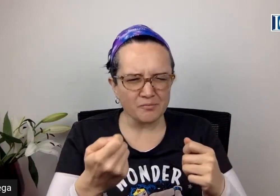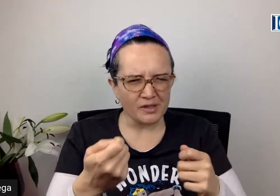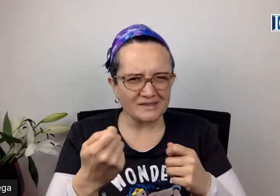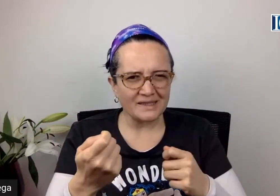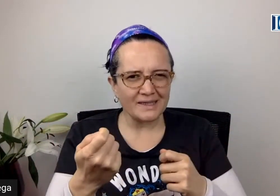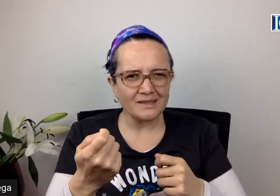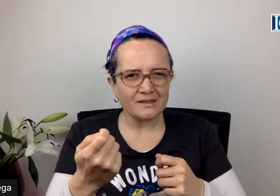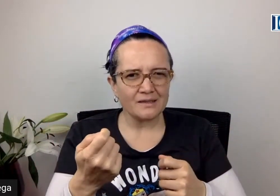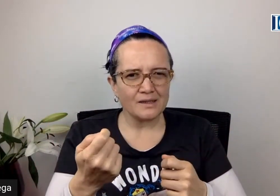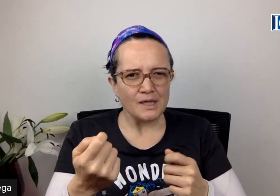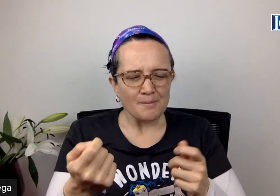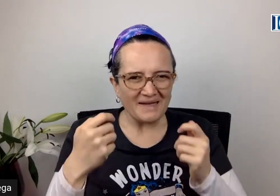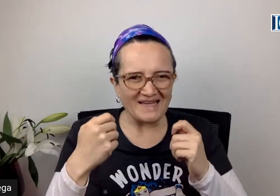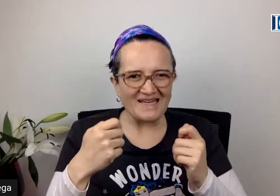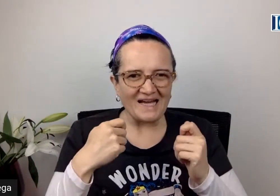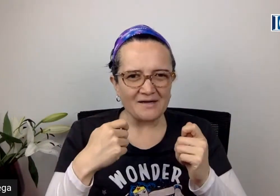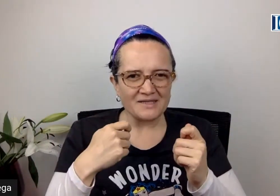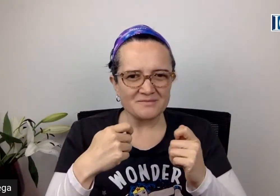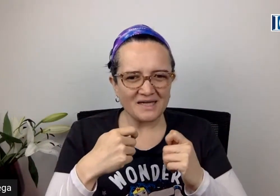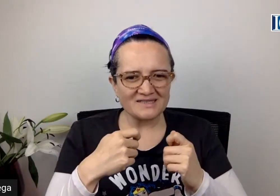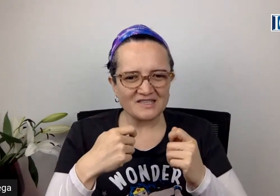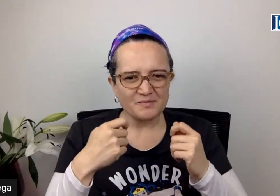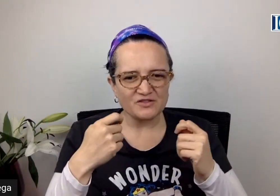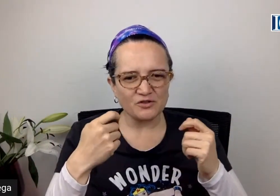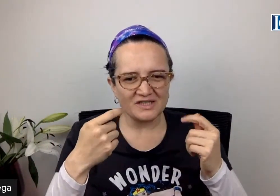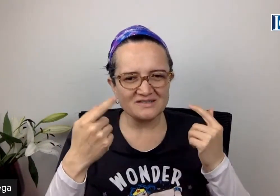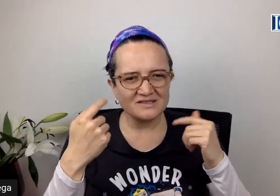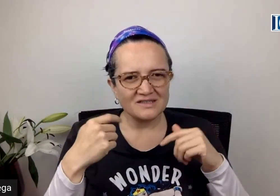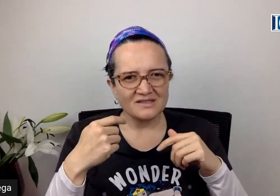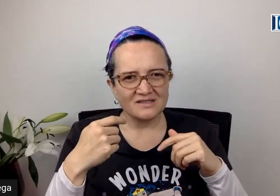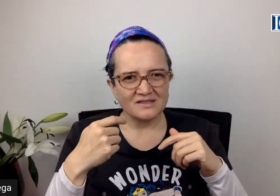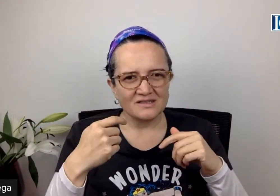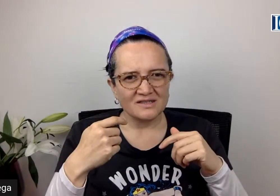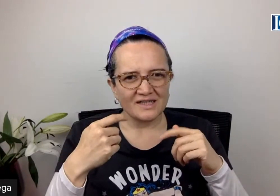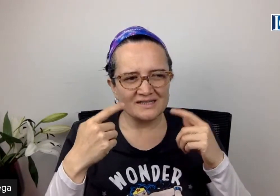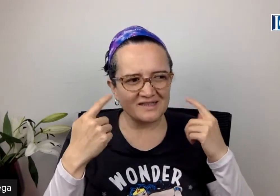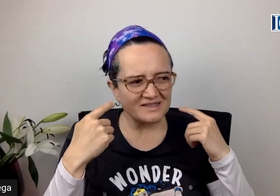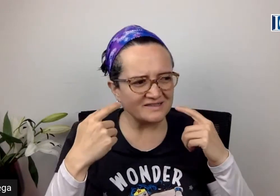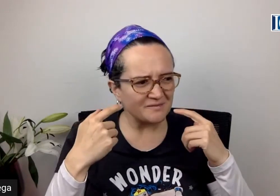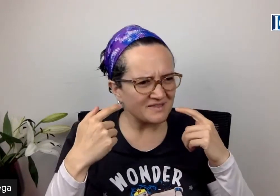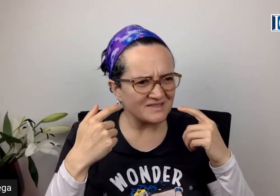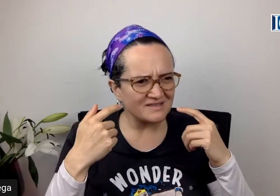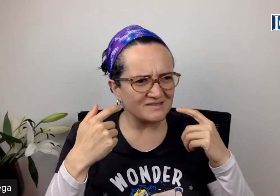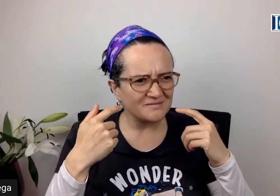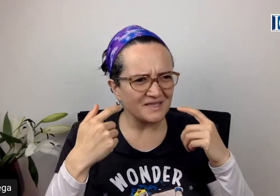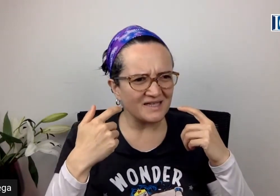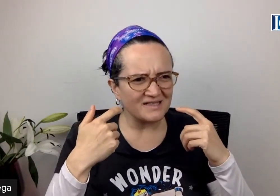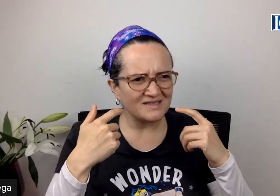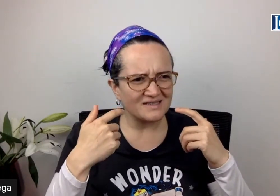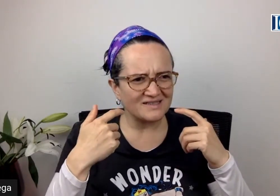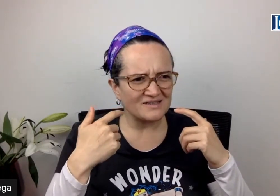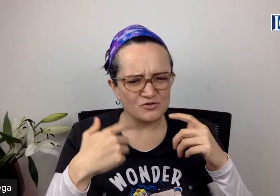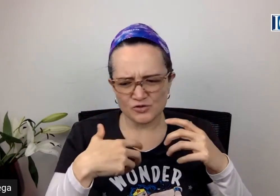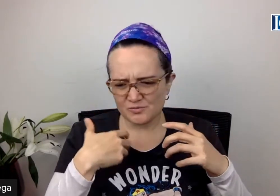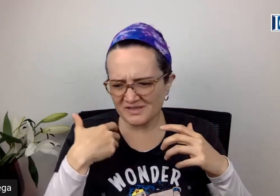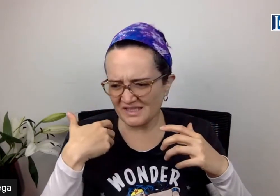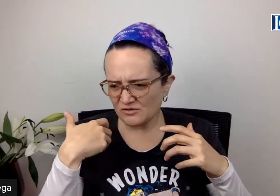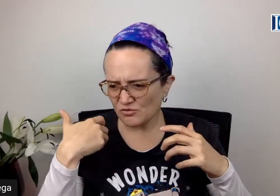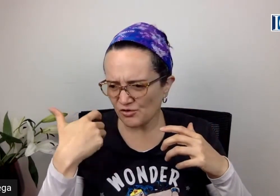pueda tener para que cada vez más las personas entren en el tema y decir, mira, yo me siento con